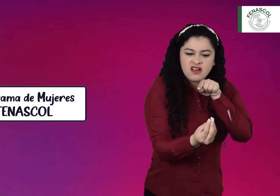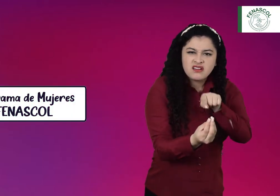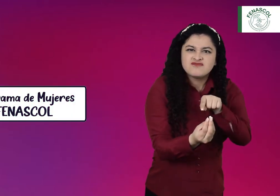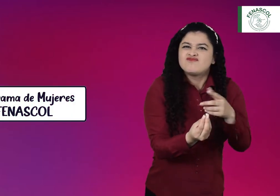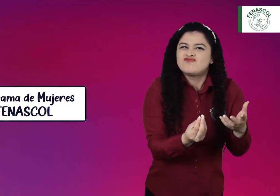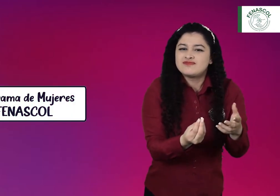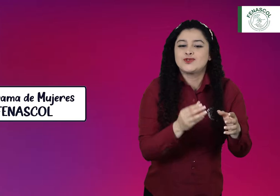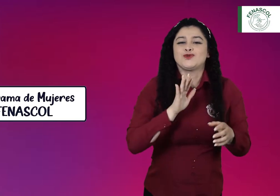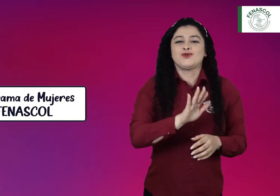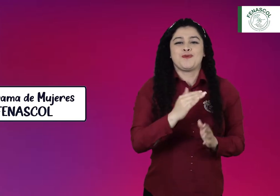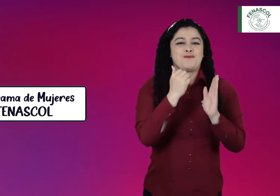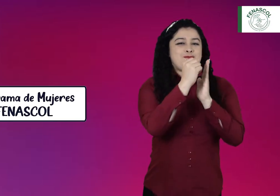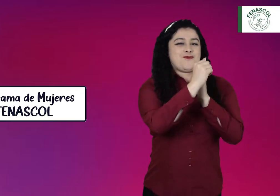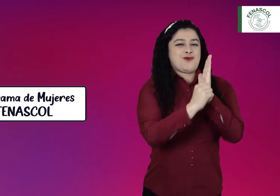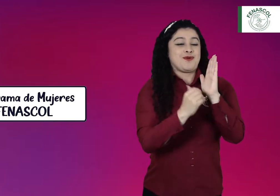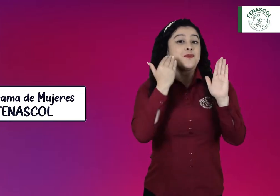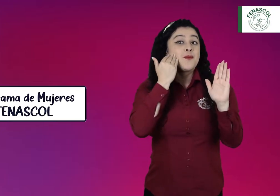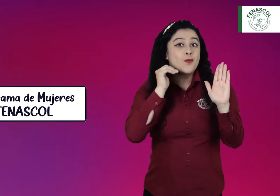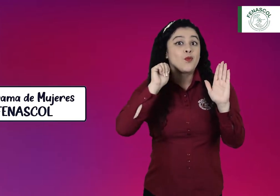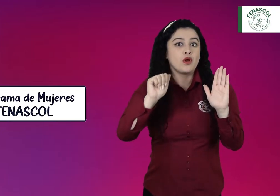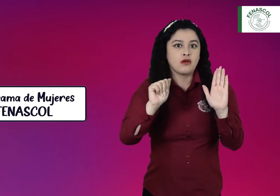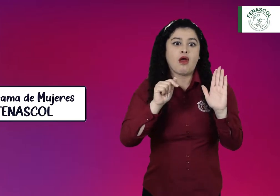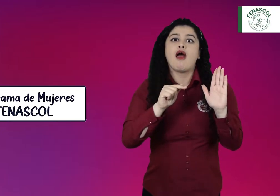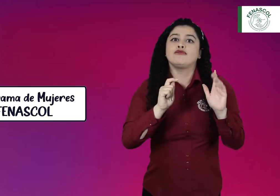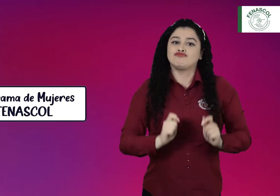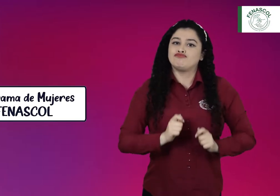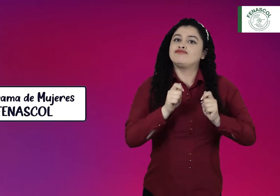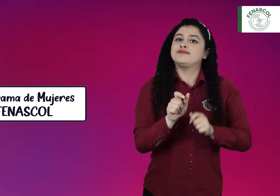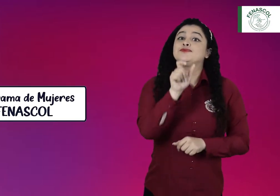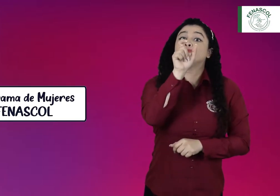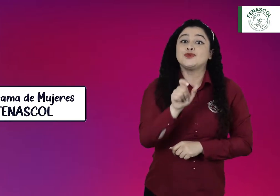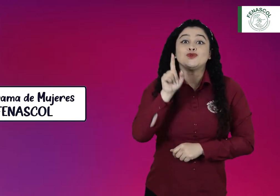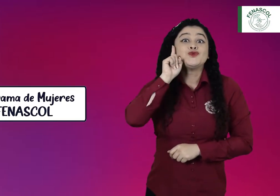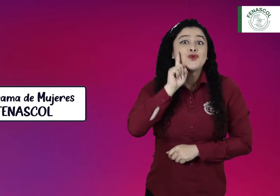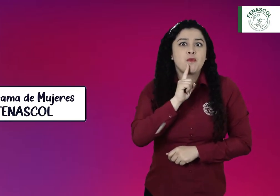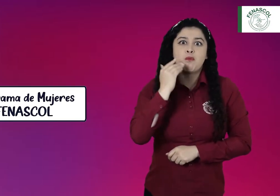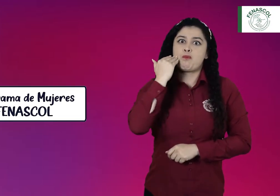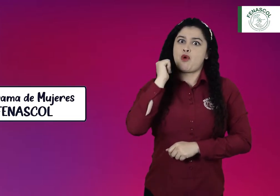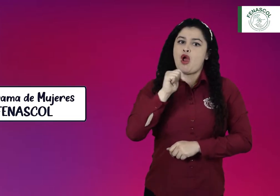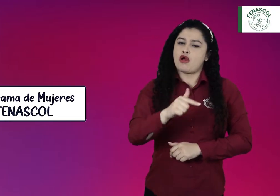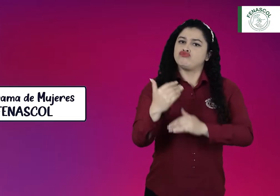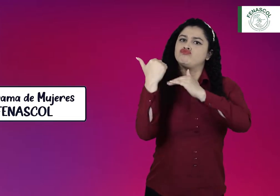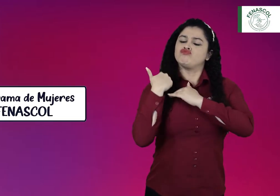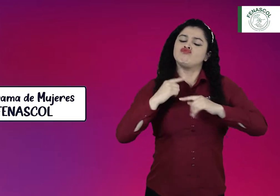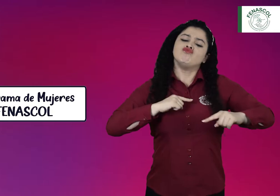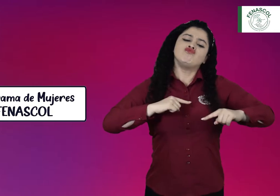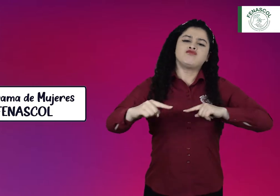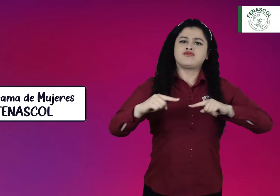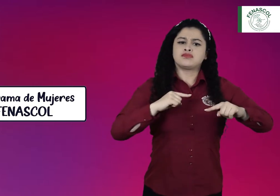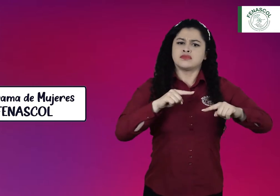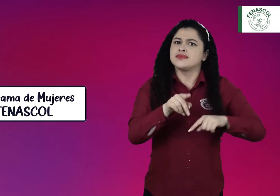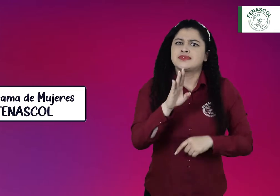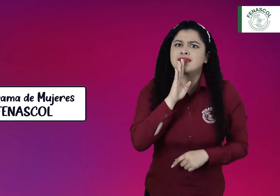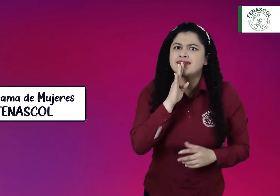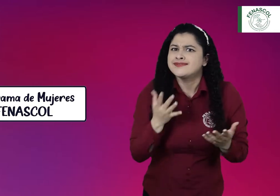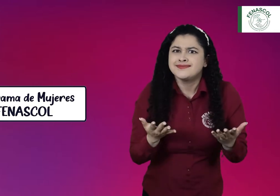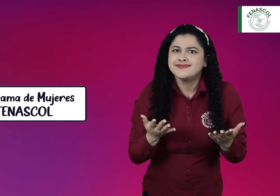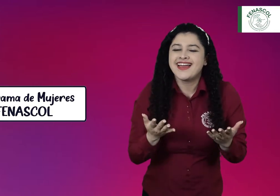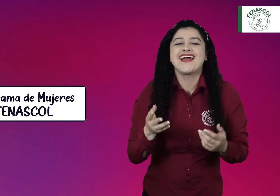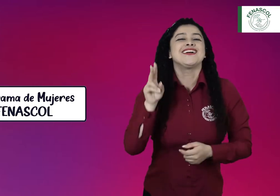Uno de ellos es el programa de mujeres, el cual está liderado por una mujer sorda. Su nombre es María Cristina